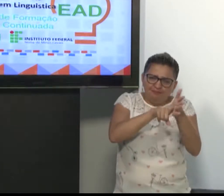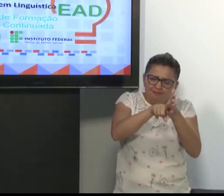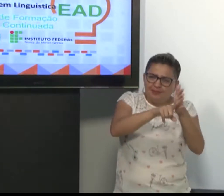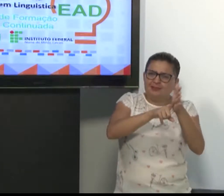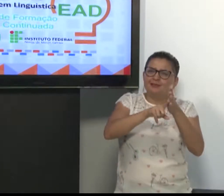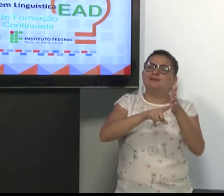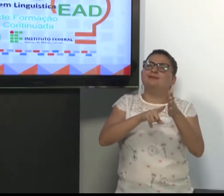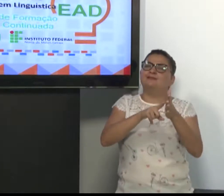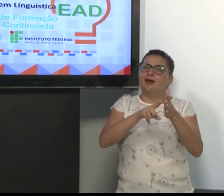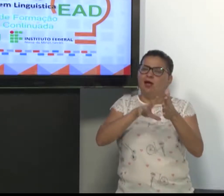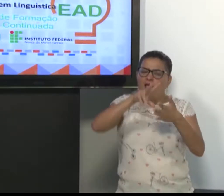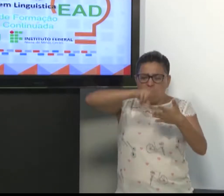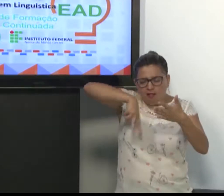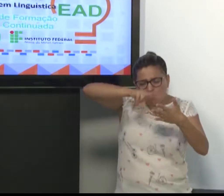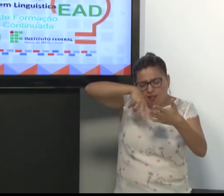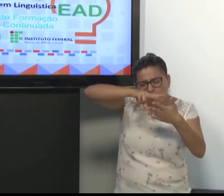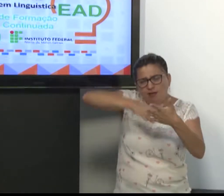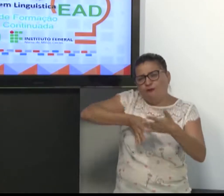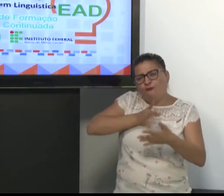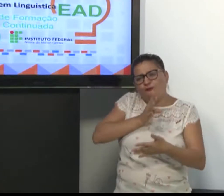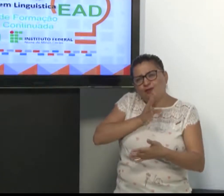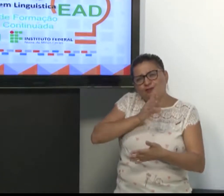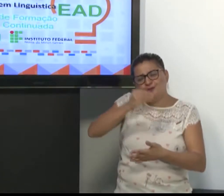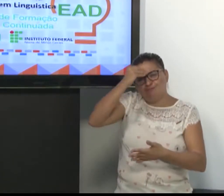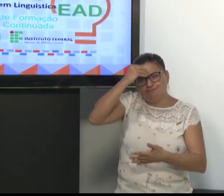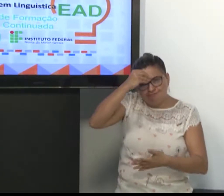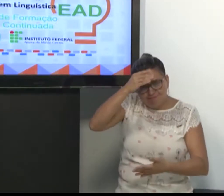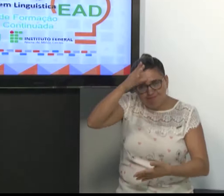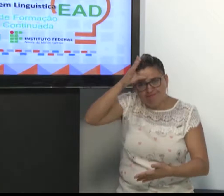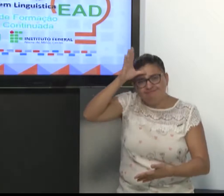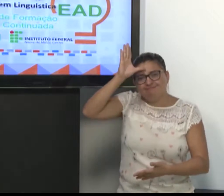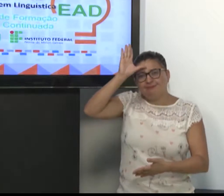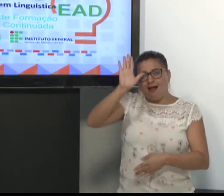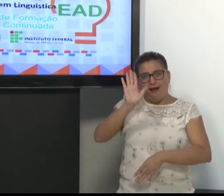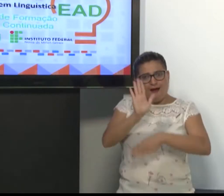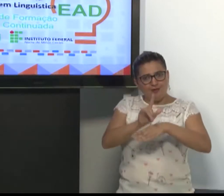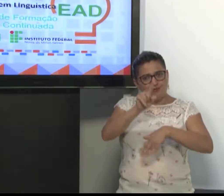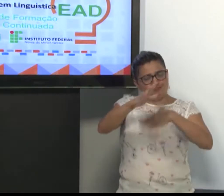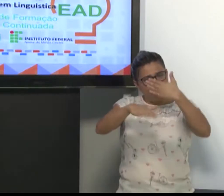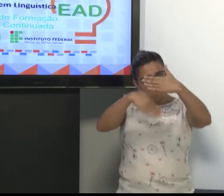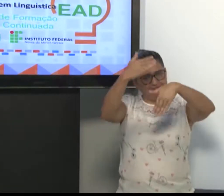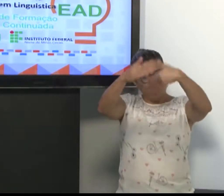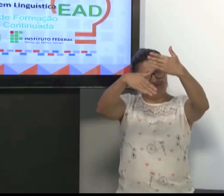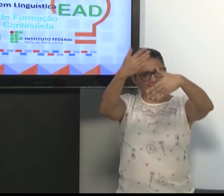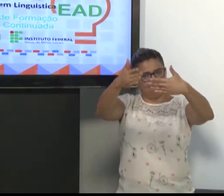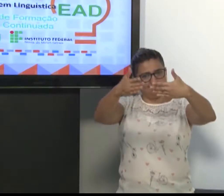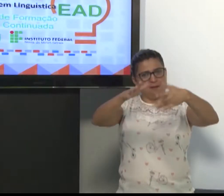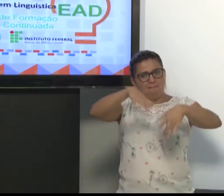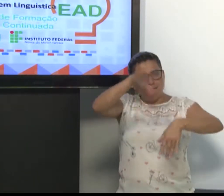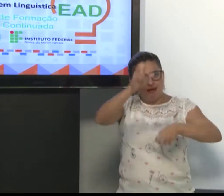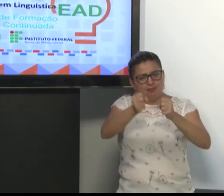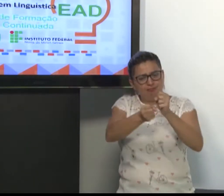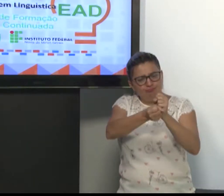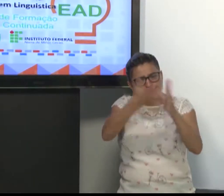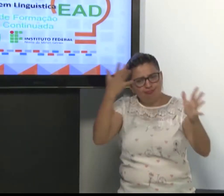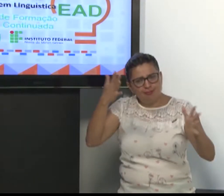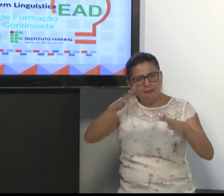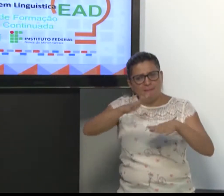a Libras. Procurem mais, pesquisem, leiam mais para ampliar o conhecimento de vocês e que vocês